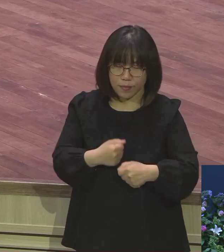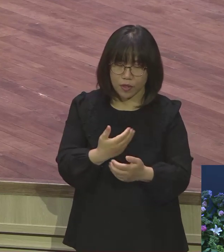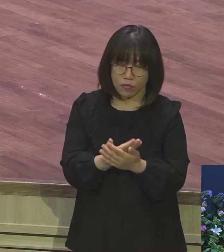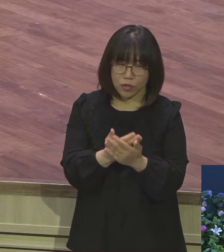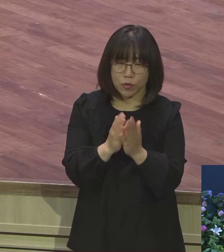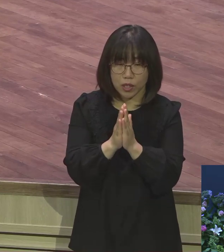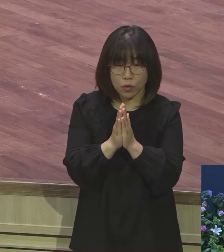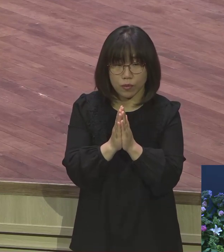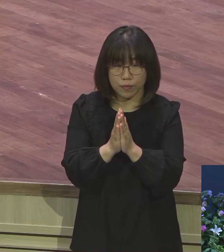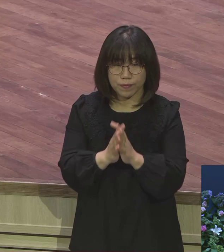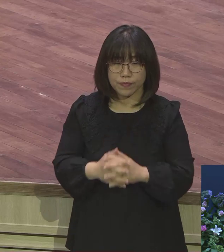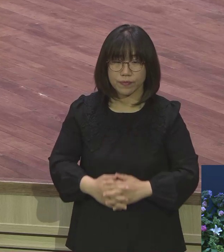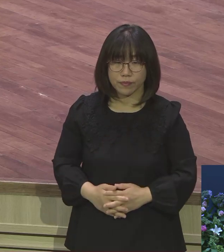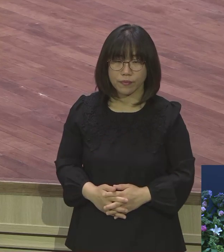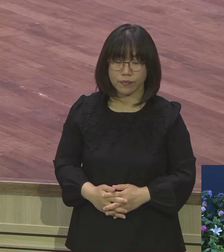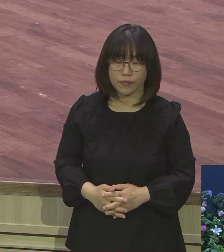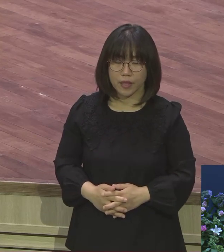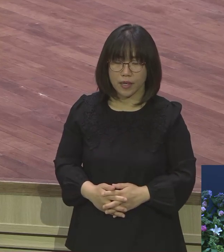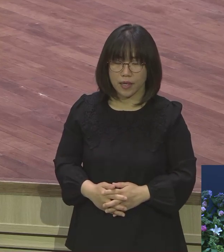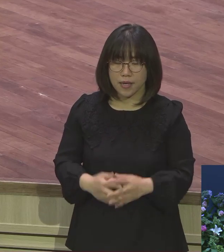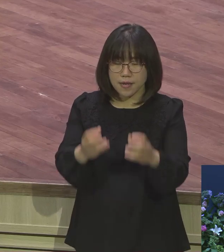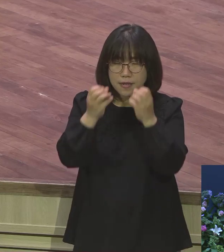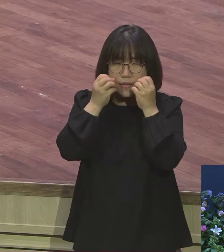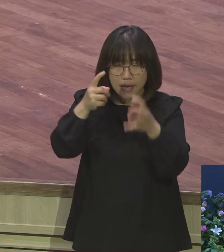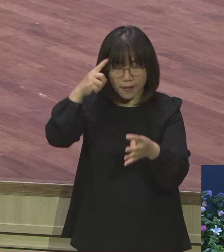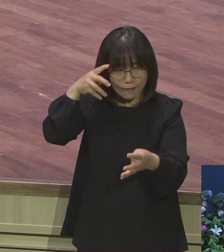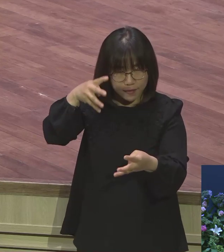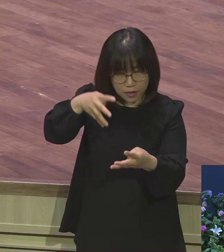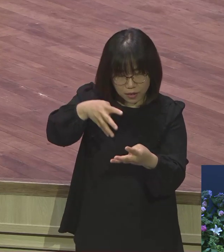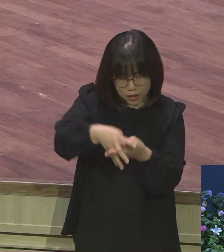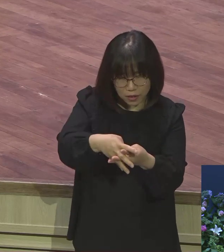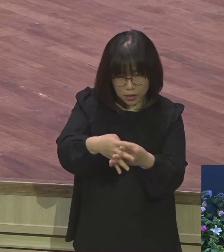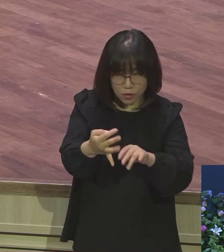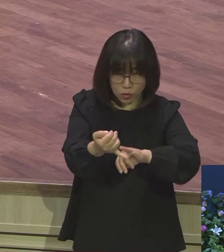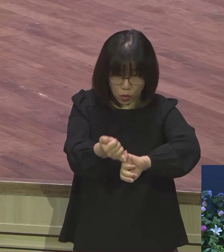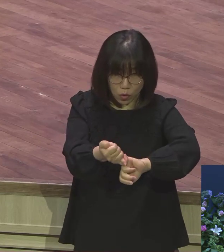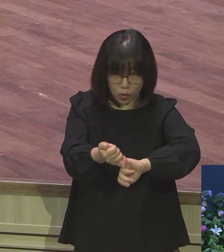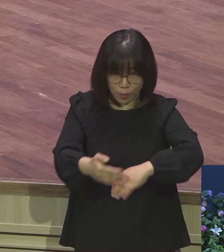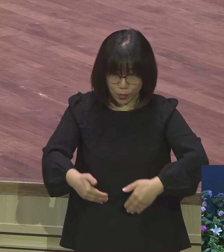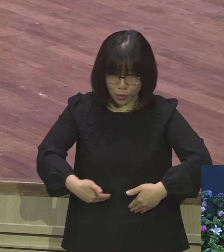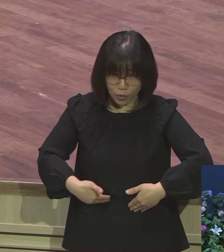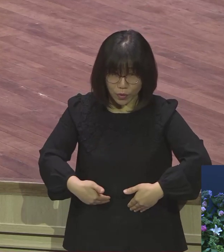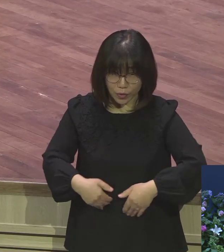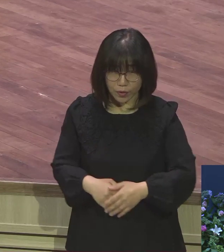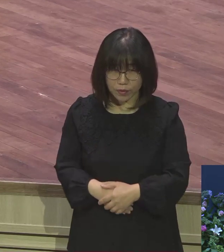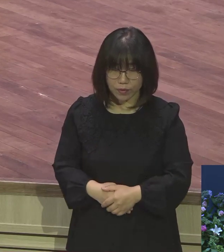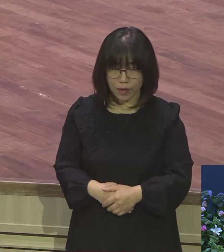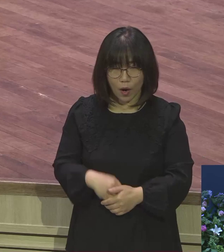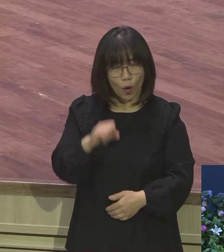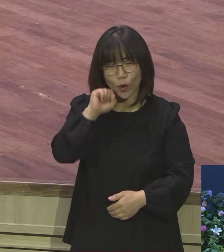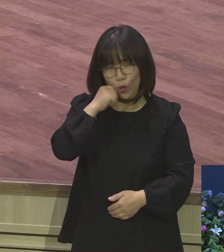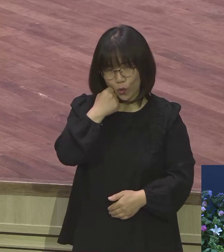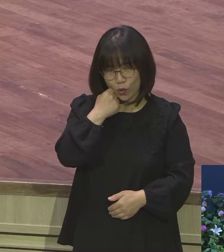예틀 빠져나와서 새틀을 가져요. 새틀 쉽지 않습니다. 쉽지 않습니다. 여러분 기도 많이 해야 돼요.